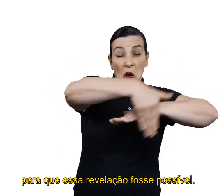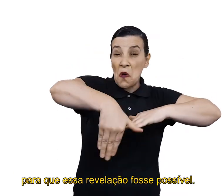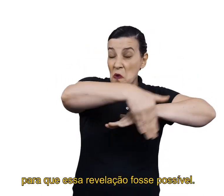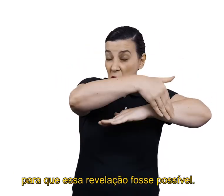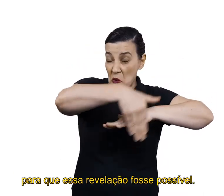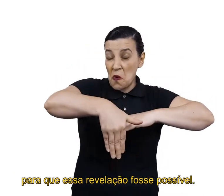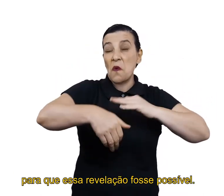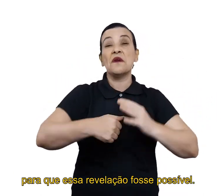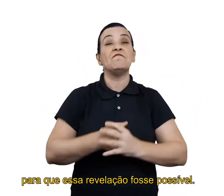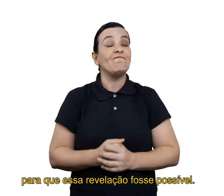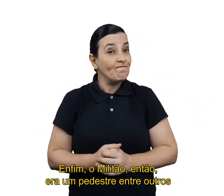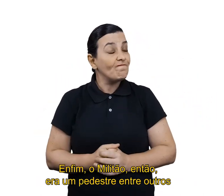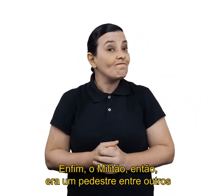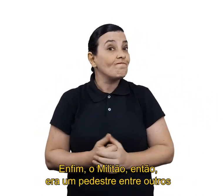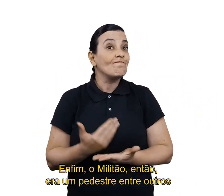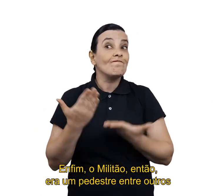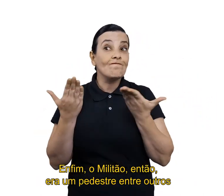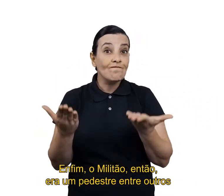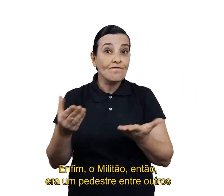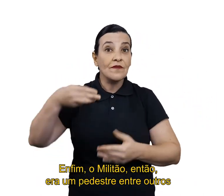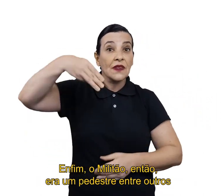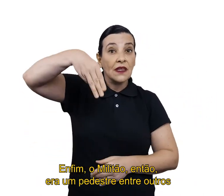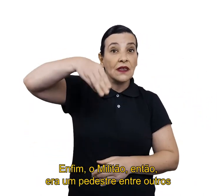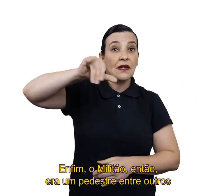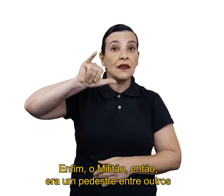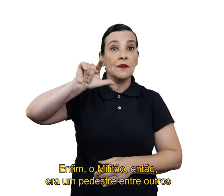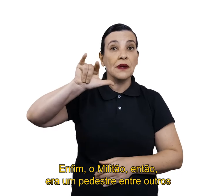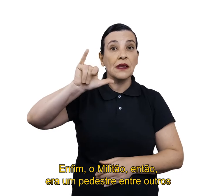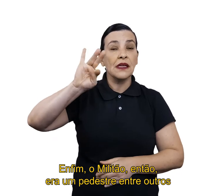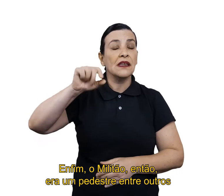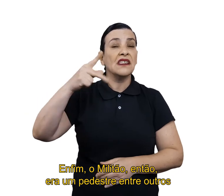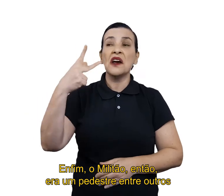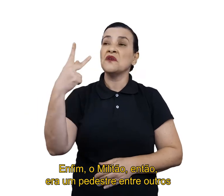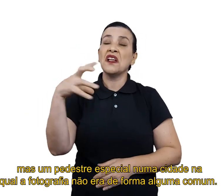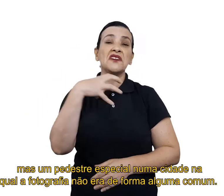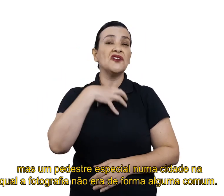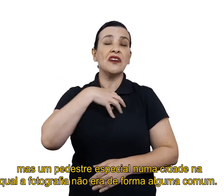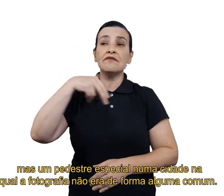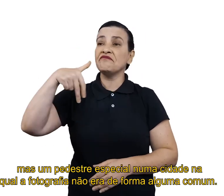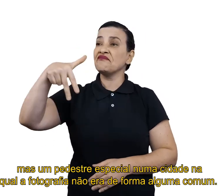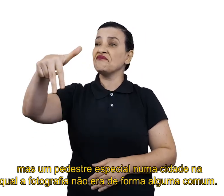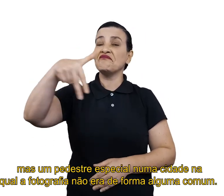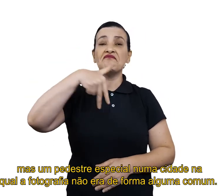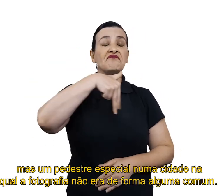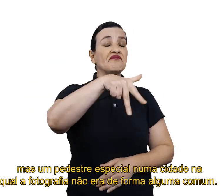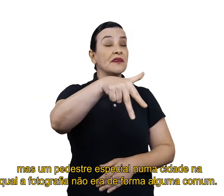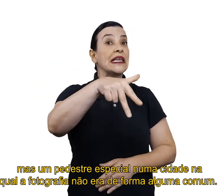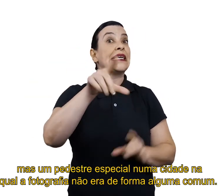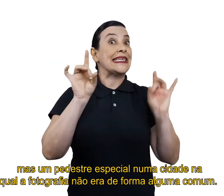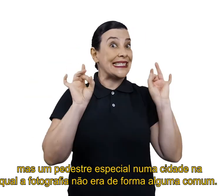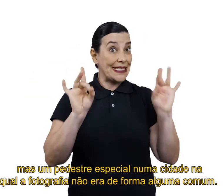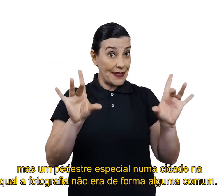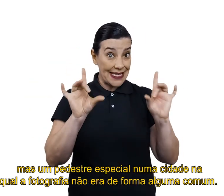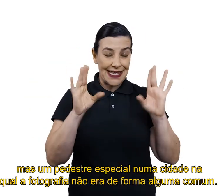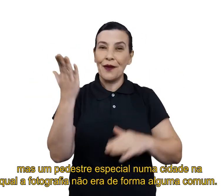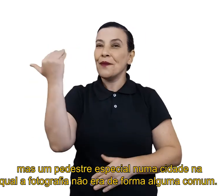mesmo, para que essa revelação fosse possível. Enfim, o Militão, então, era um pedestre, entre outros, mas um pedestre especial, numa cidade na